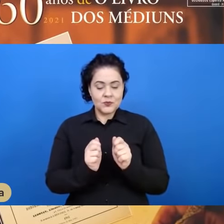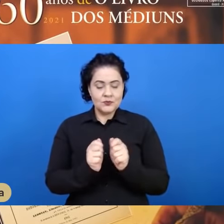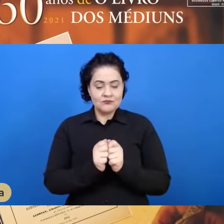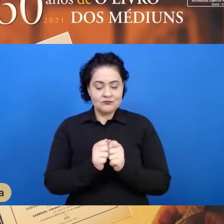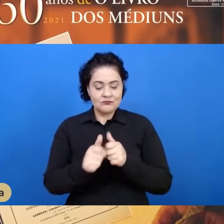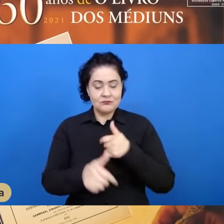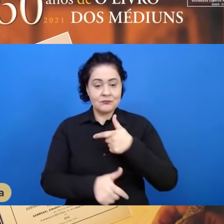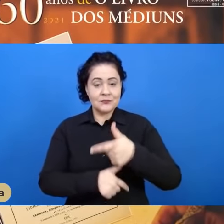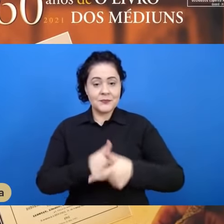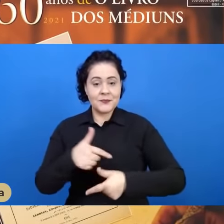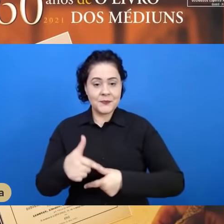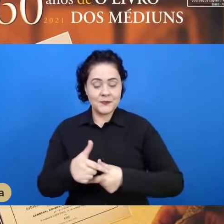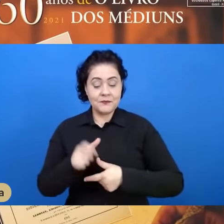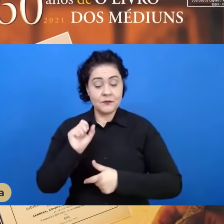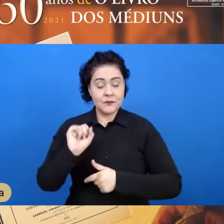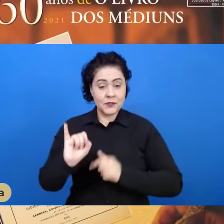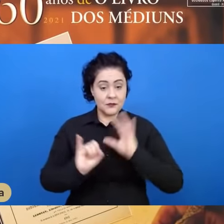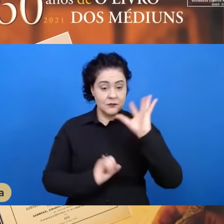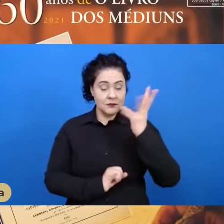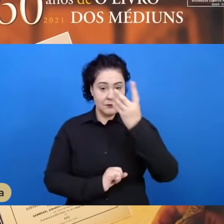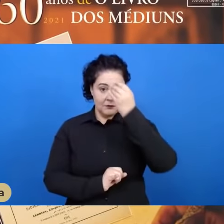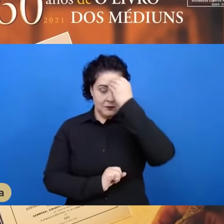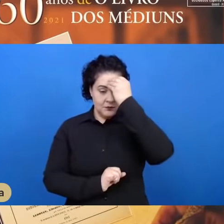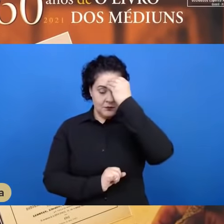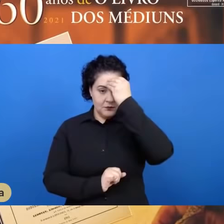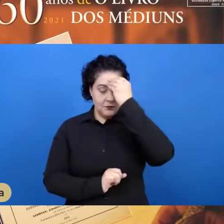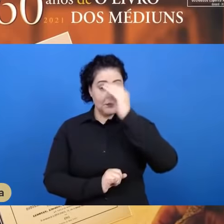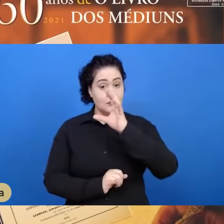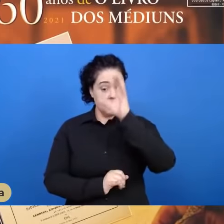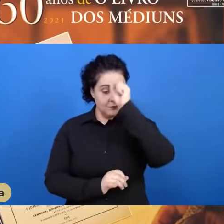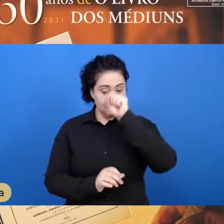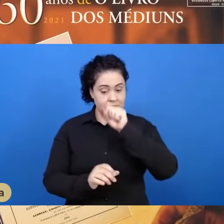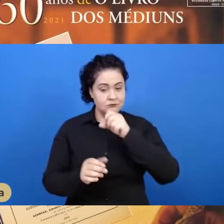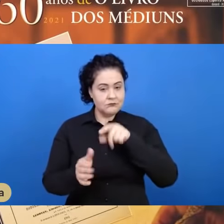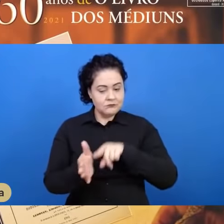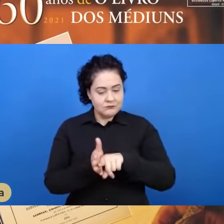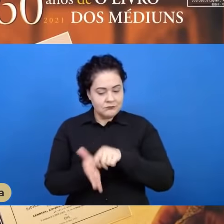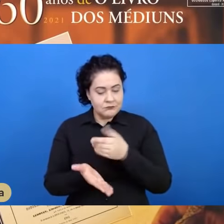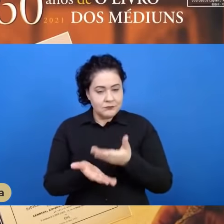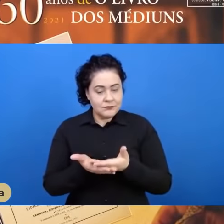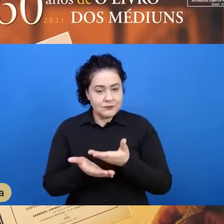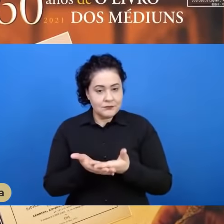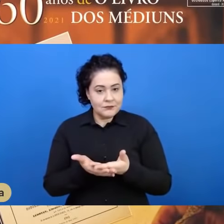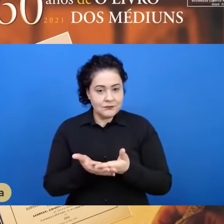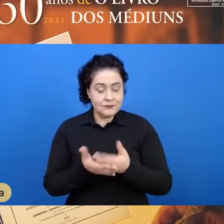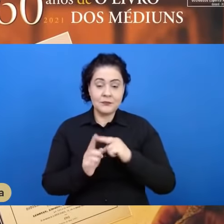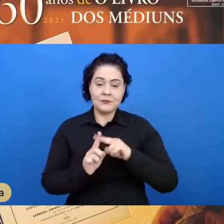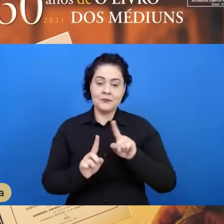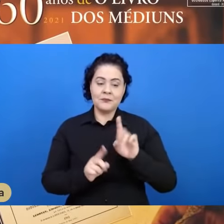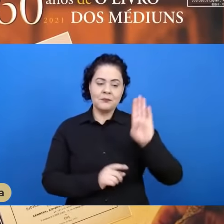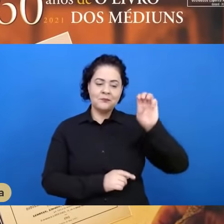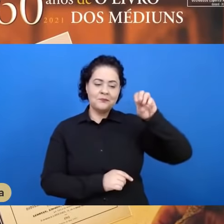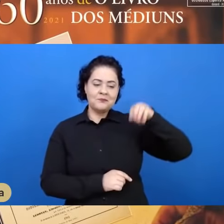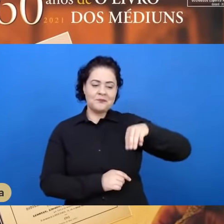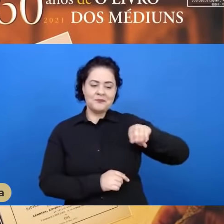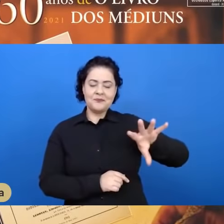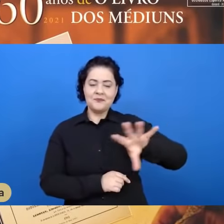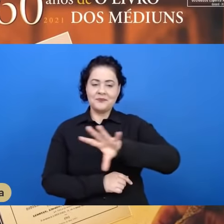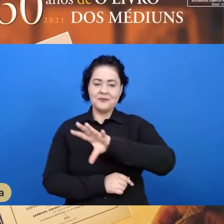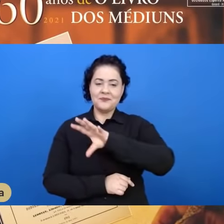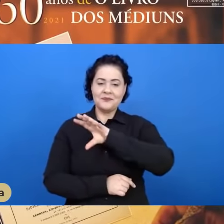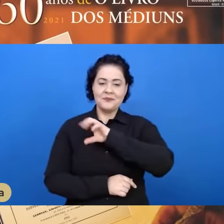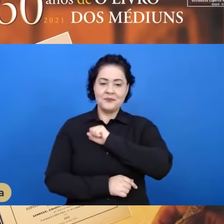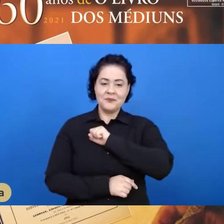numa mediunidade evangelizada do amor, do bem, da luz, das